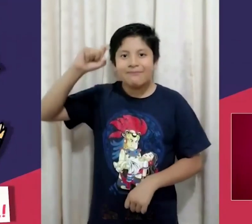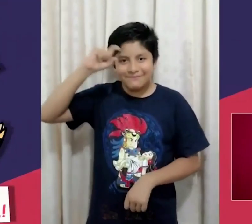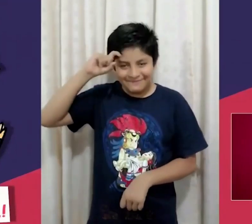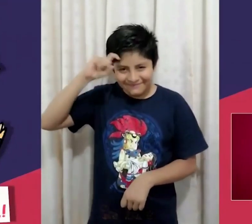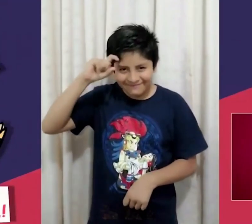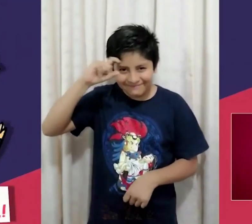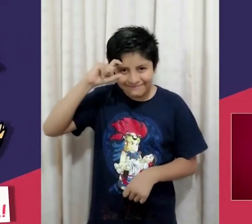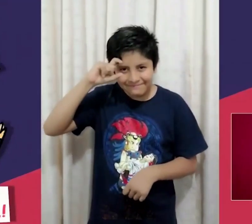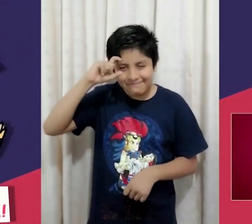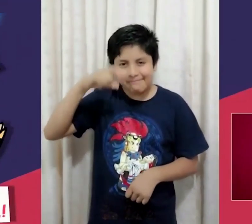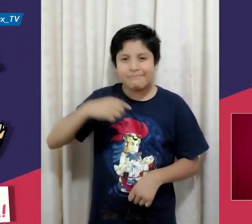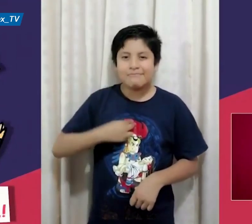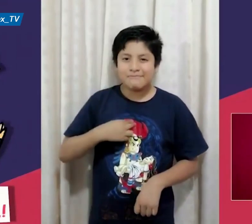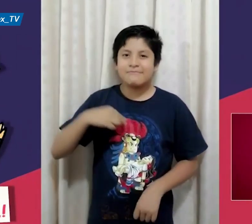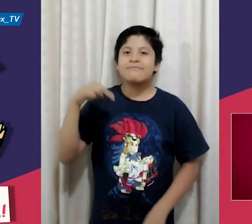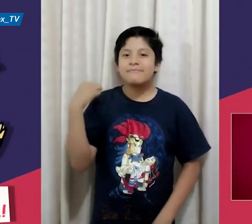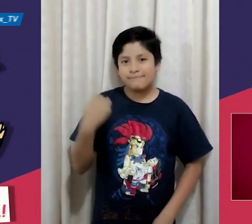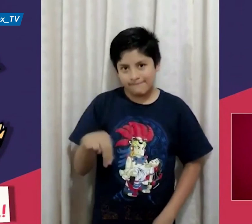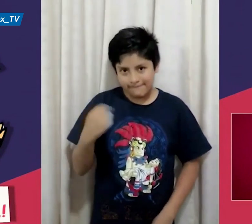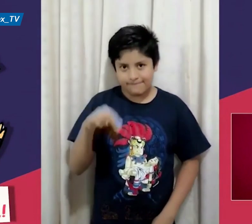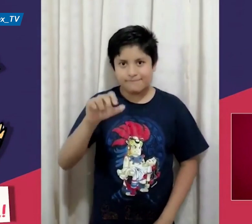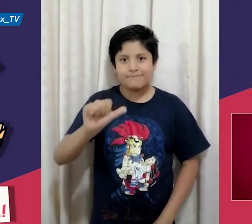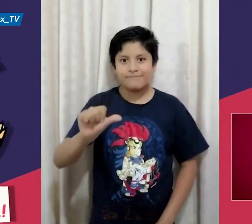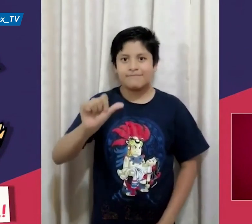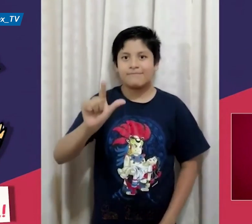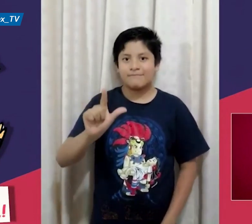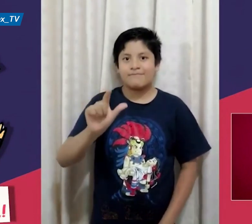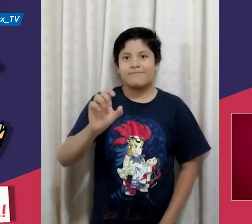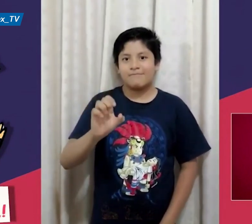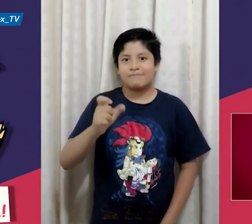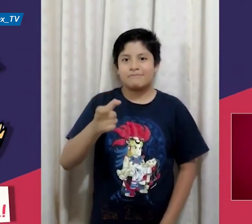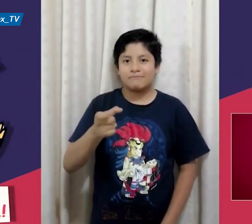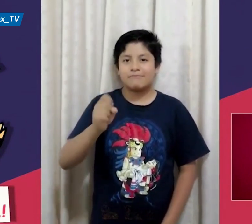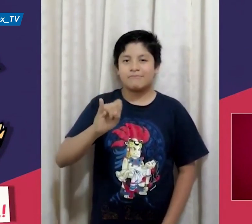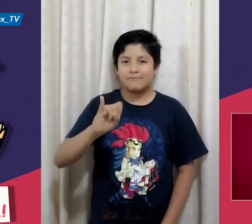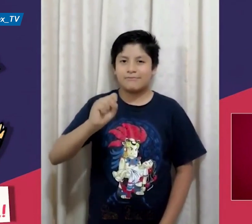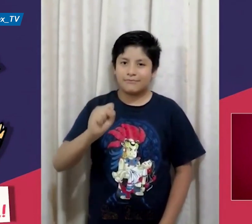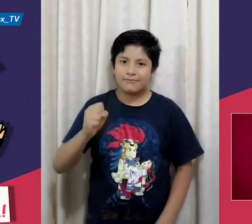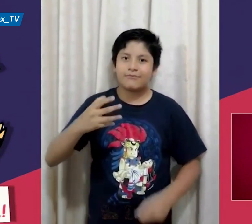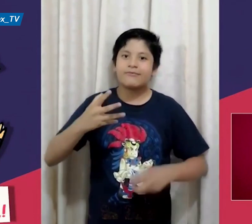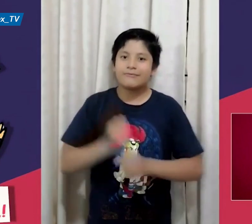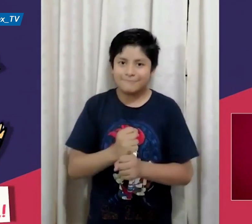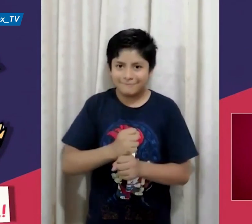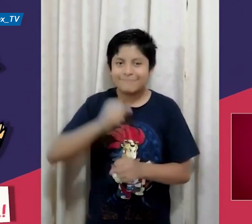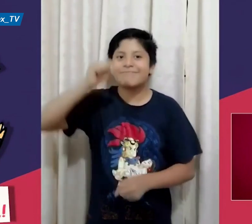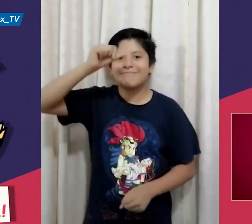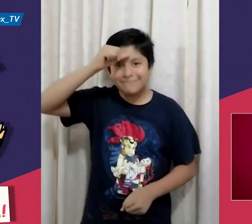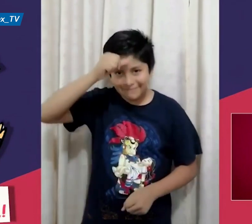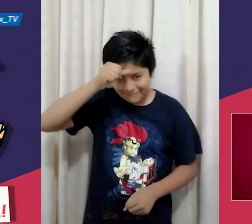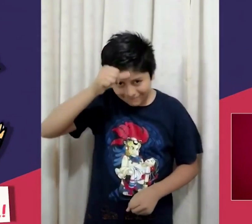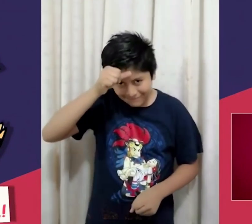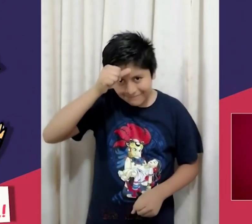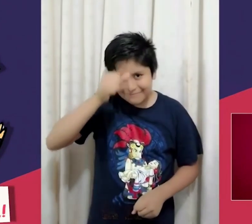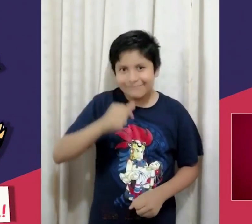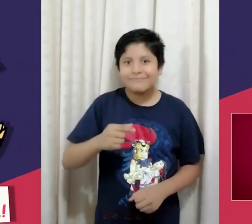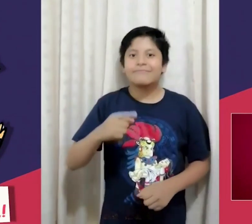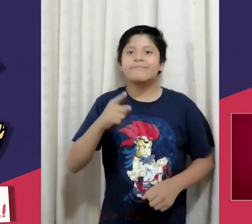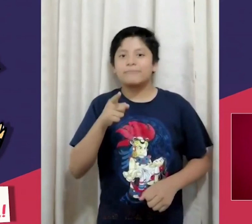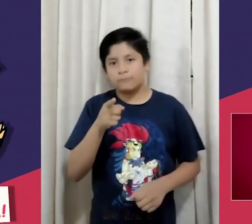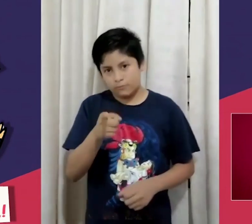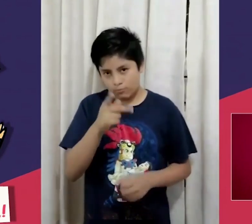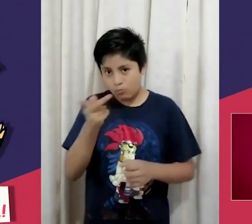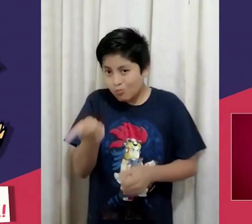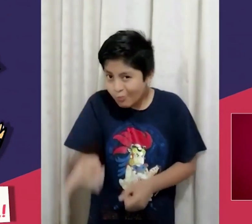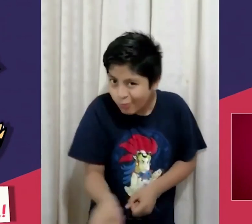Hola, doctor López-Gatell. Mi nombre es Alexis y mi seña es esta.